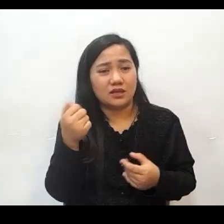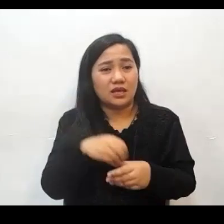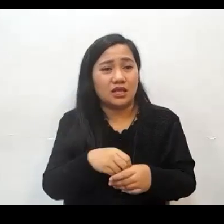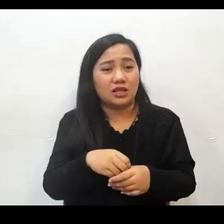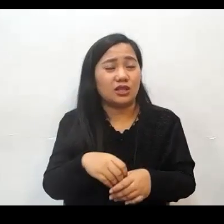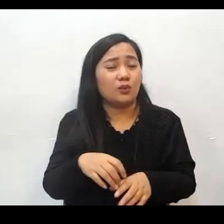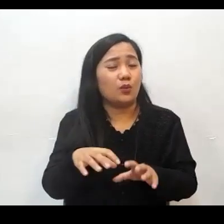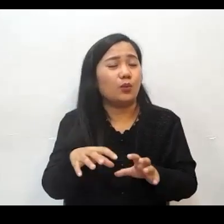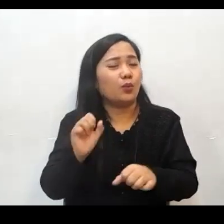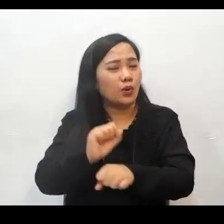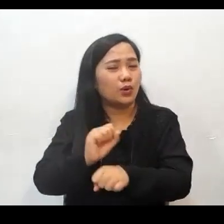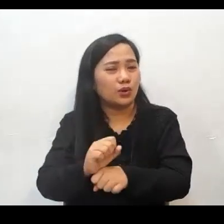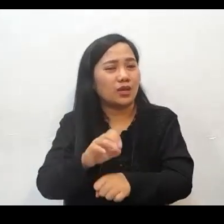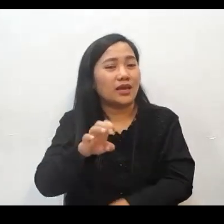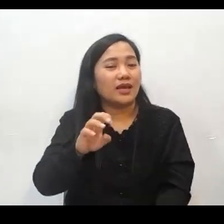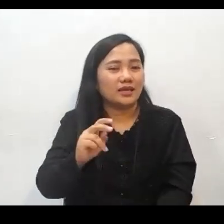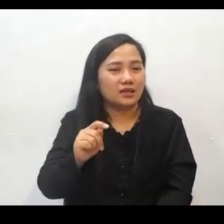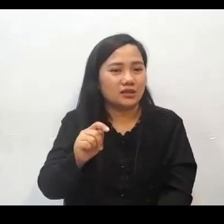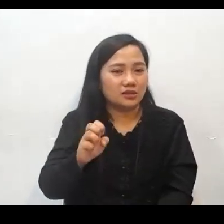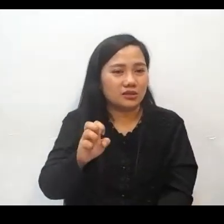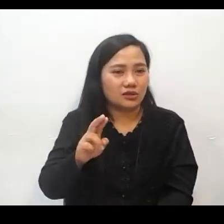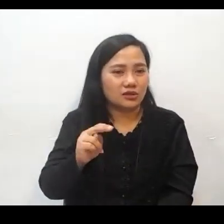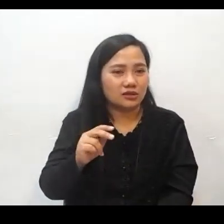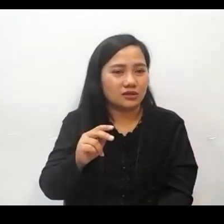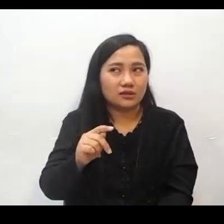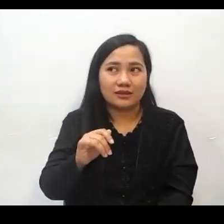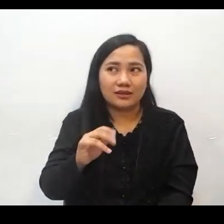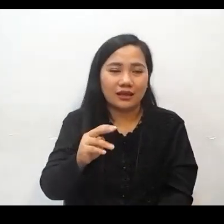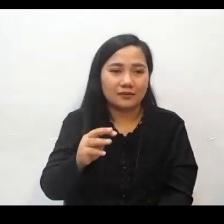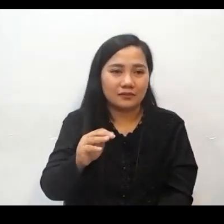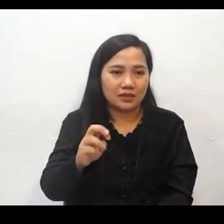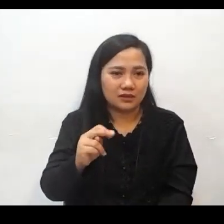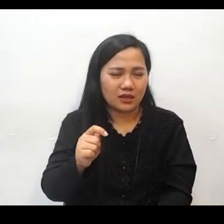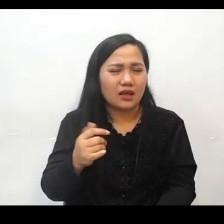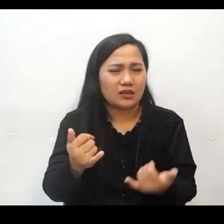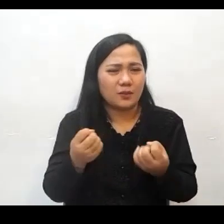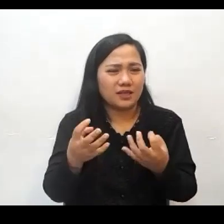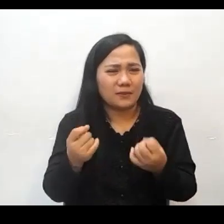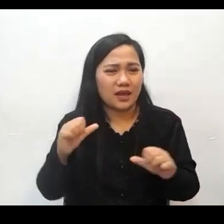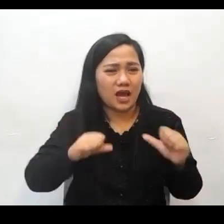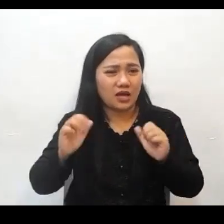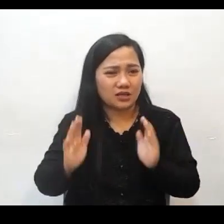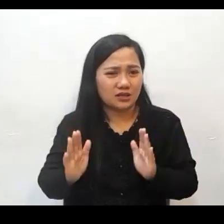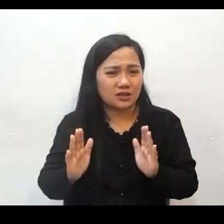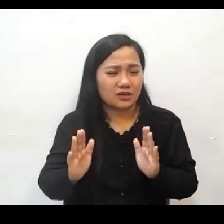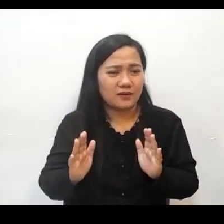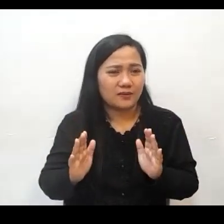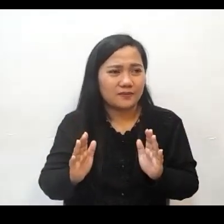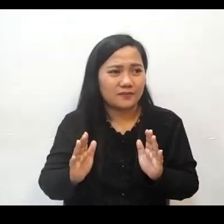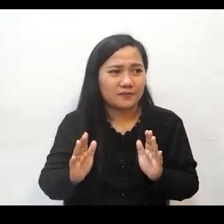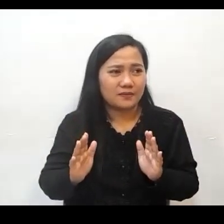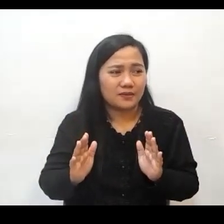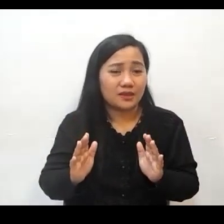trabaho at ganun din po nakakapagligtas siya ng maraming mga aktor at aktres sa kanyang trabaho So So if we don't want to be a